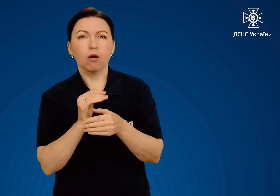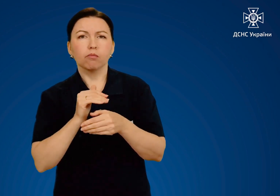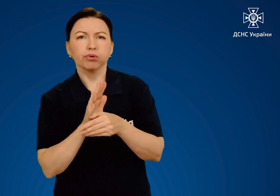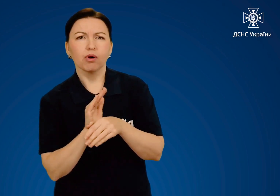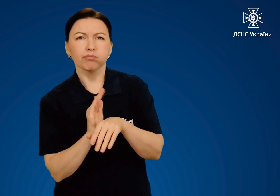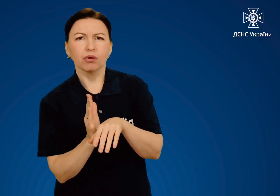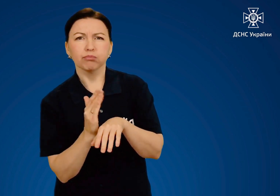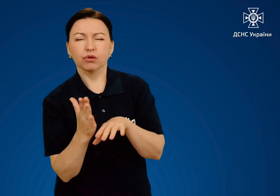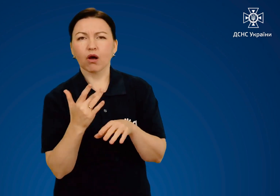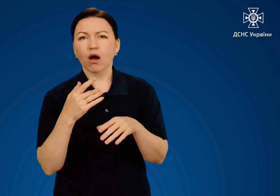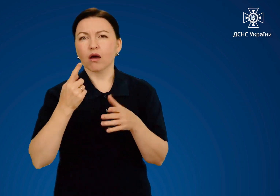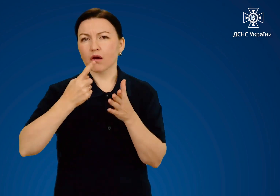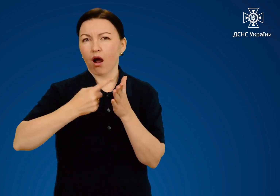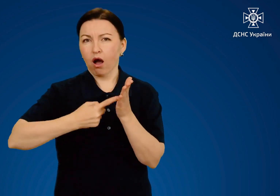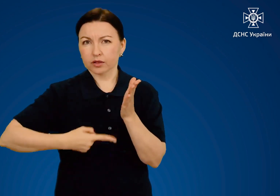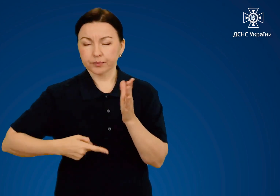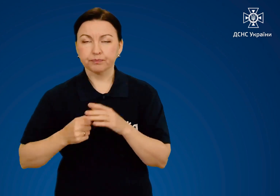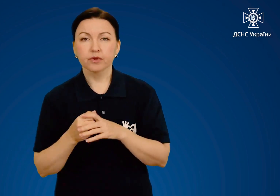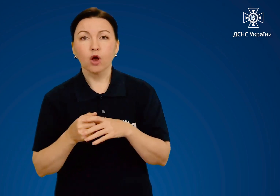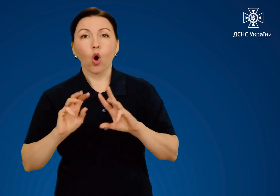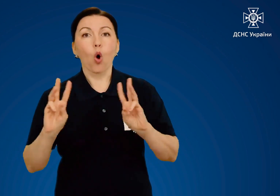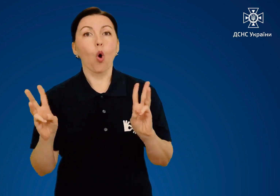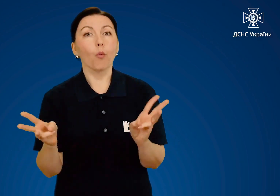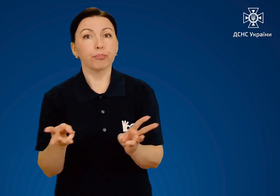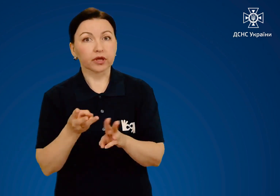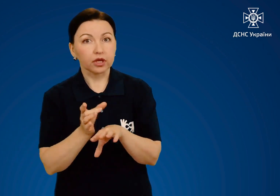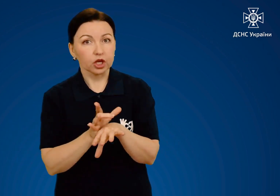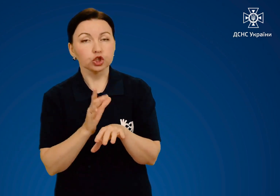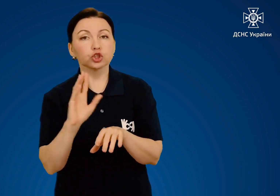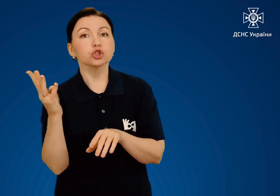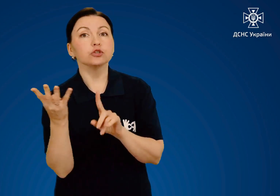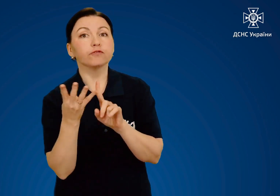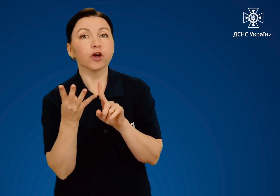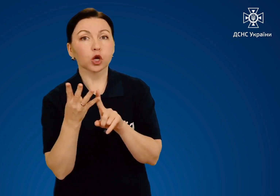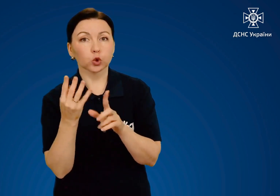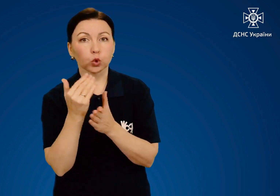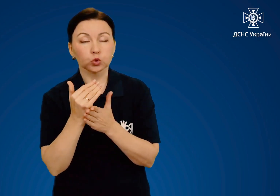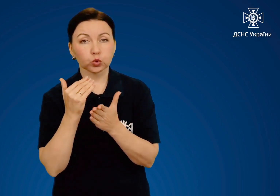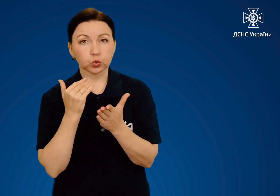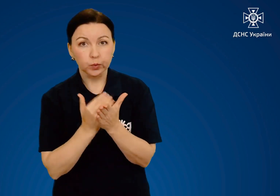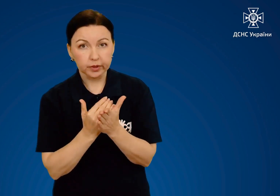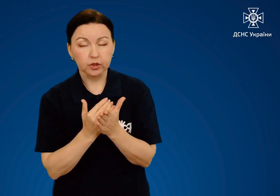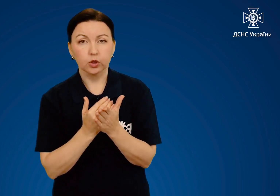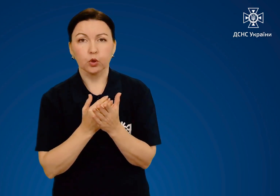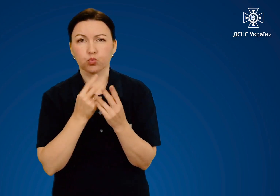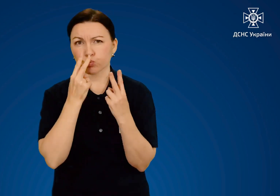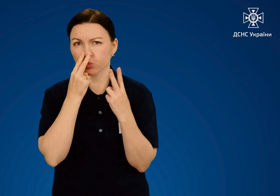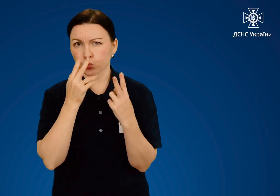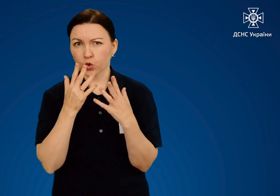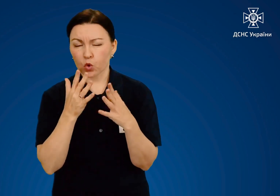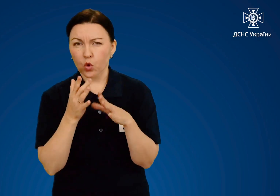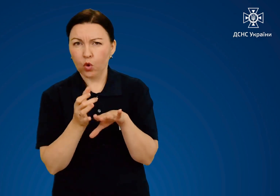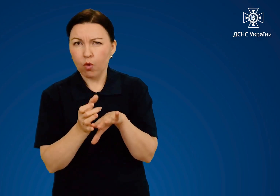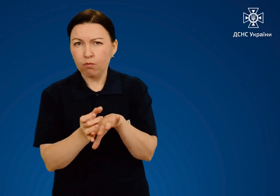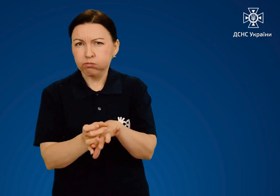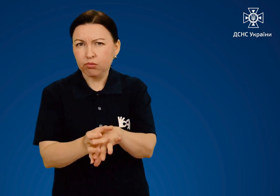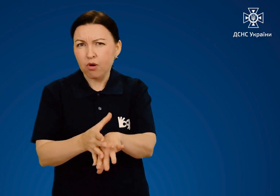ступеню відкриваються рани. Опіки четвертого ступеню характеризуються великими